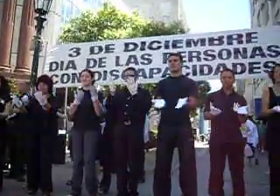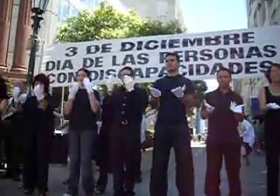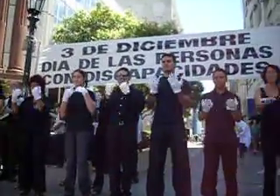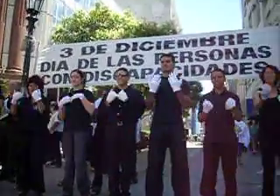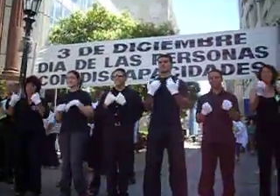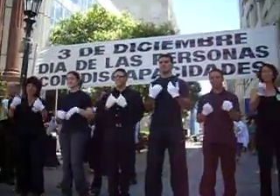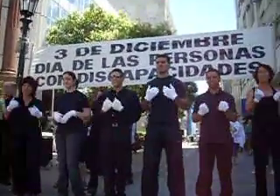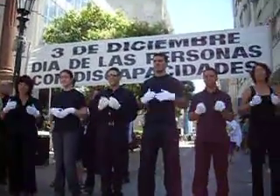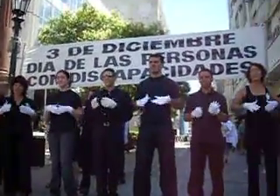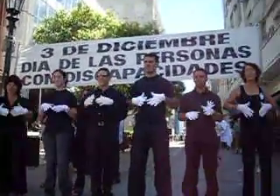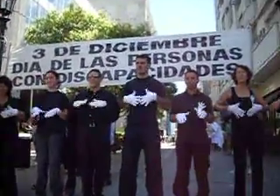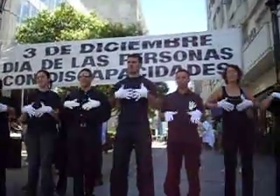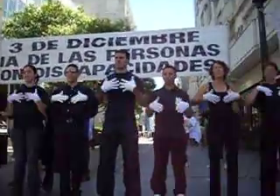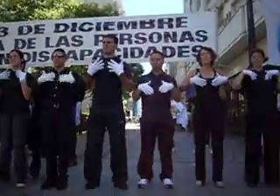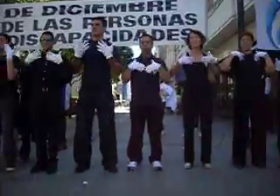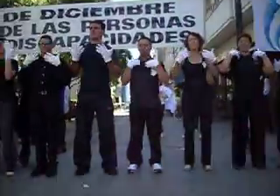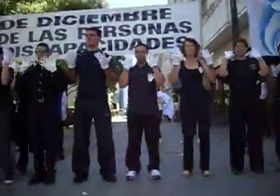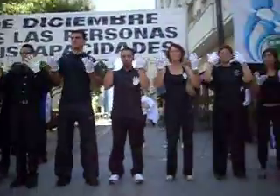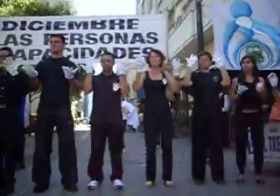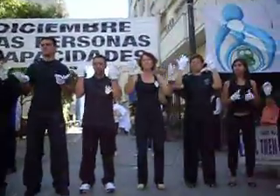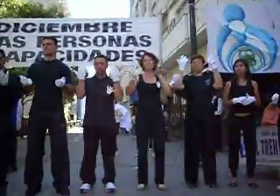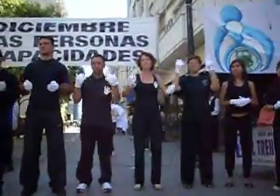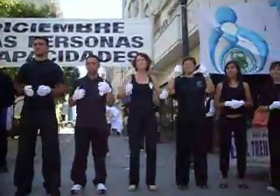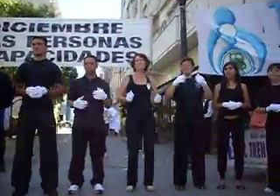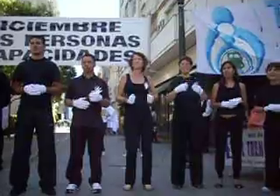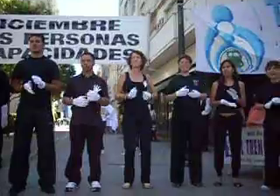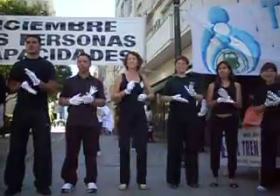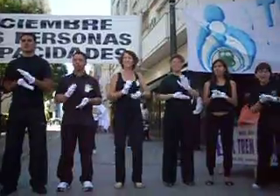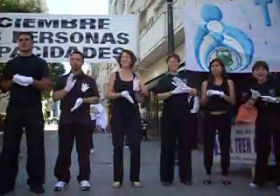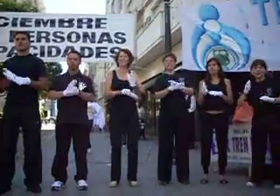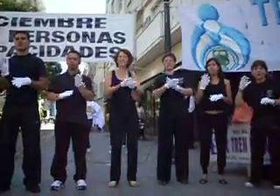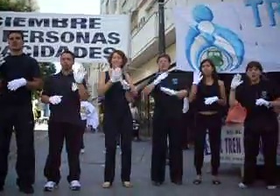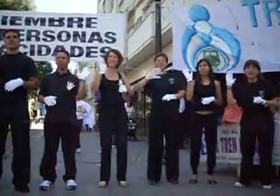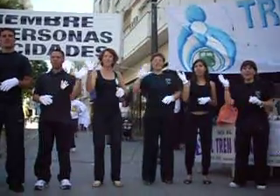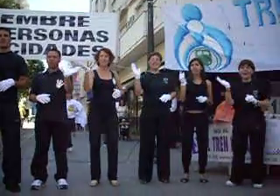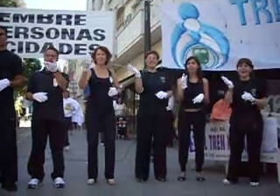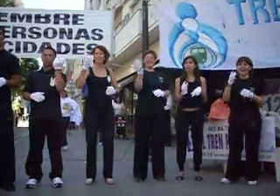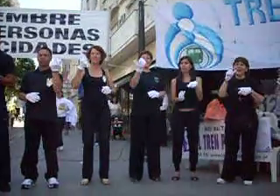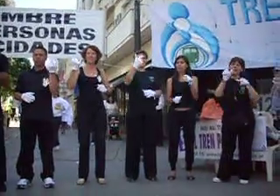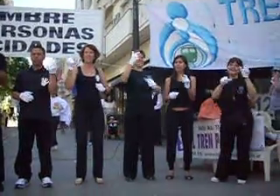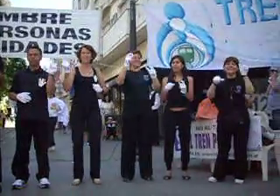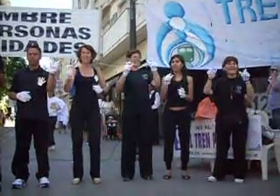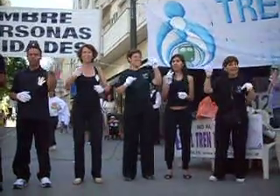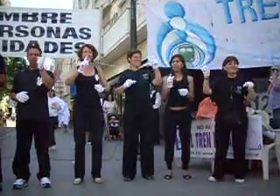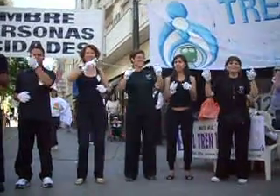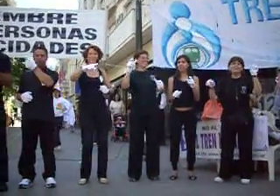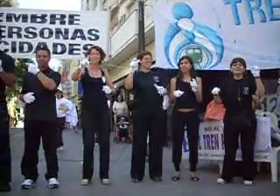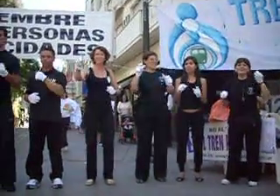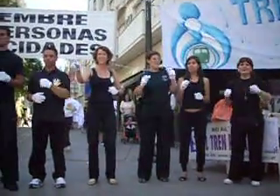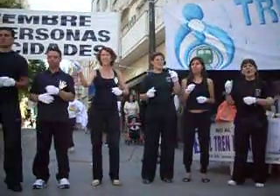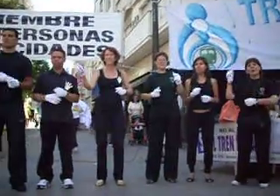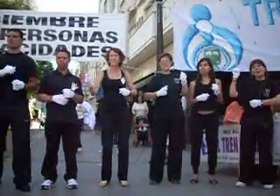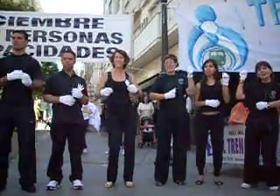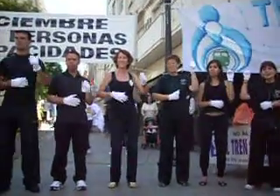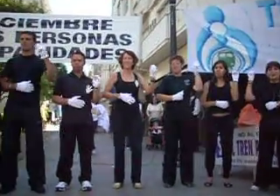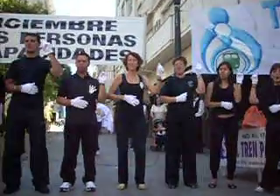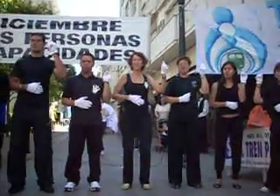del alma, que falle a toda la mente. Un ritmo